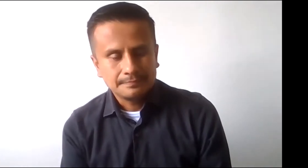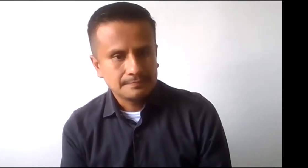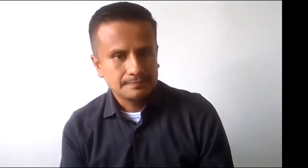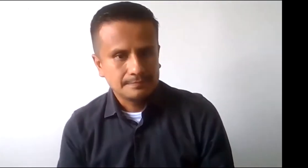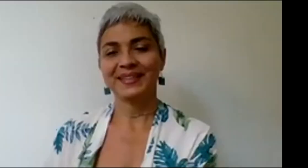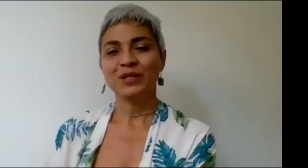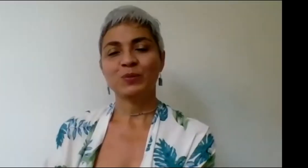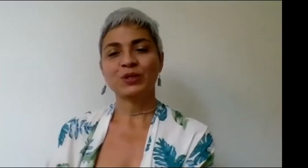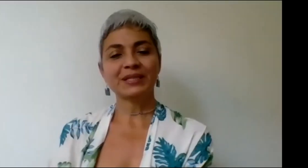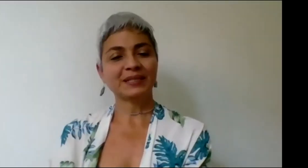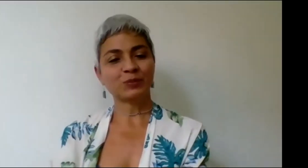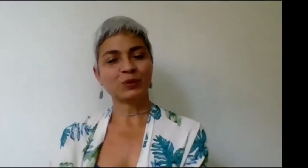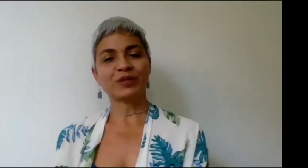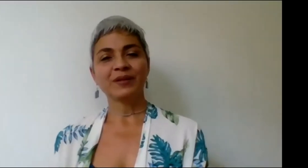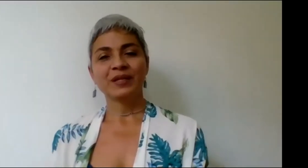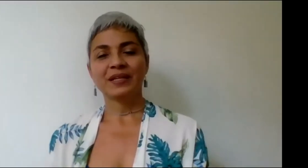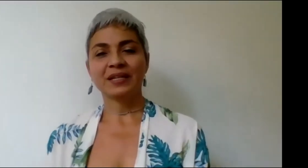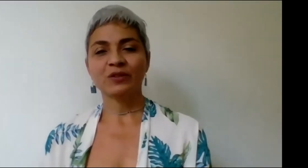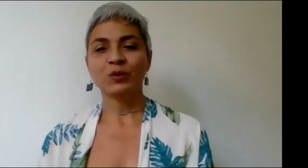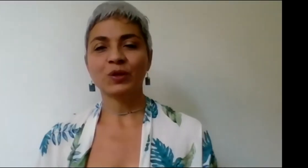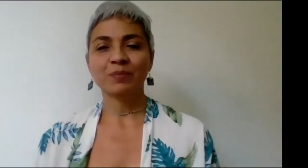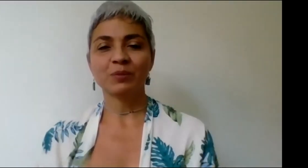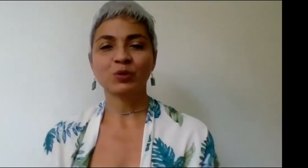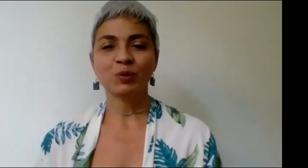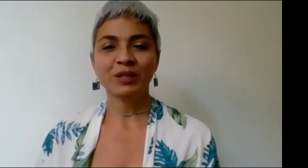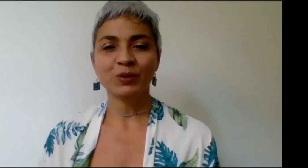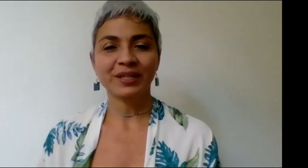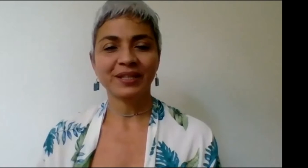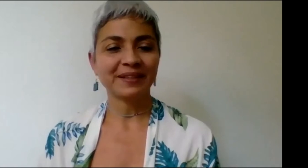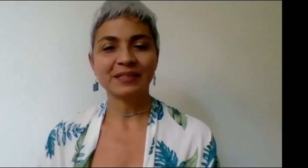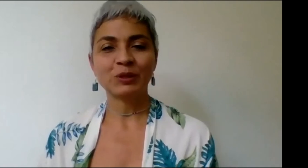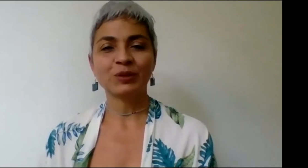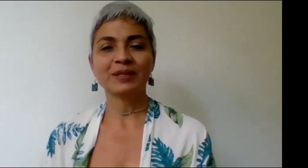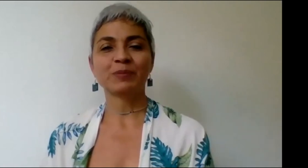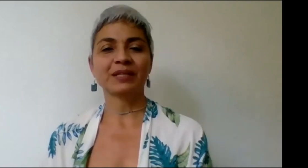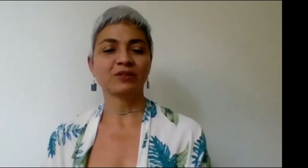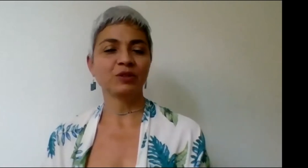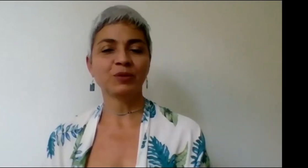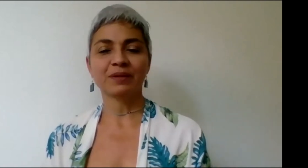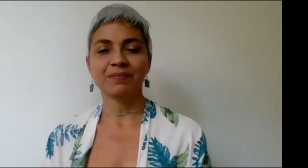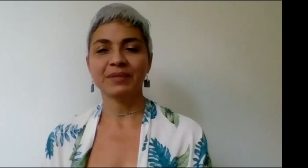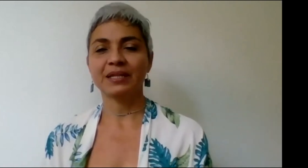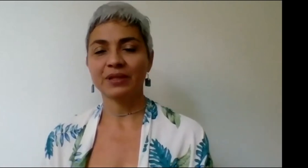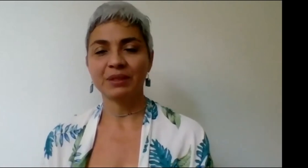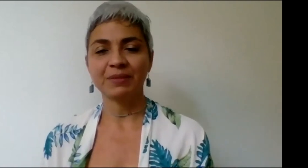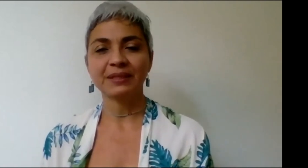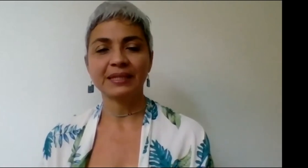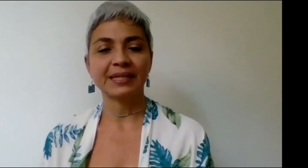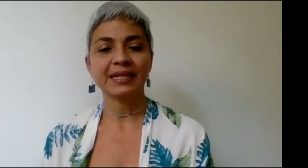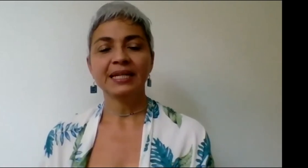Vale. Muchas gracias, profe. Te agradezco. Cambiemos un momento de servicio de interpretación porque quiero también presentar